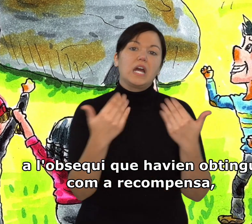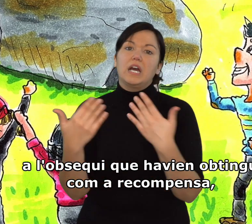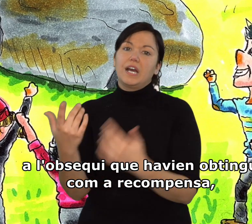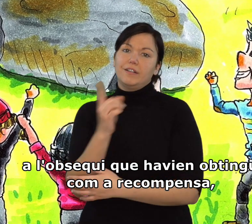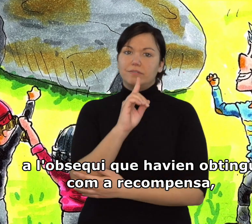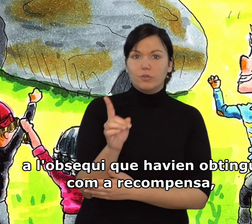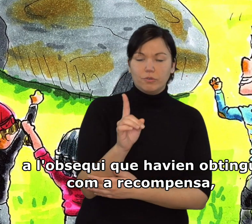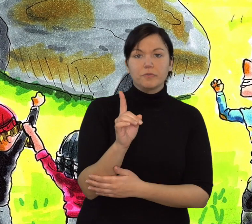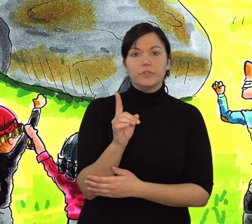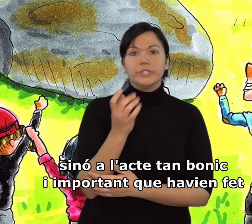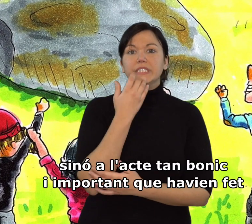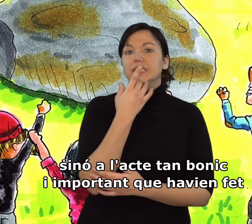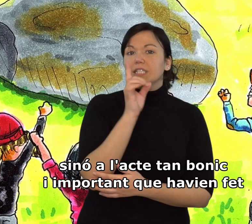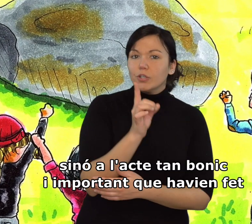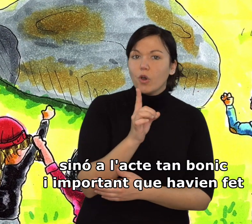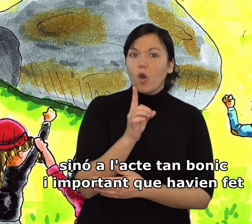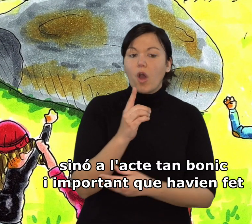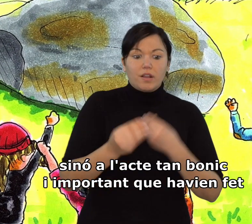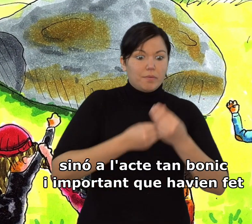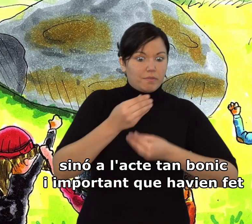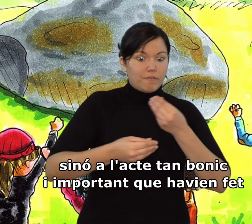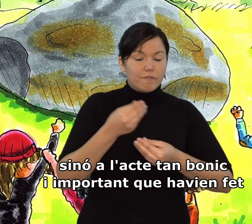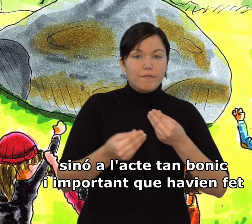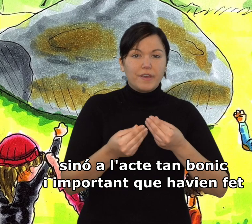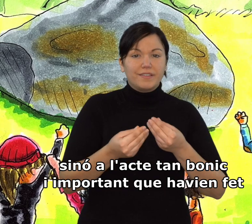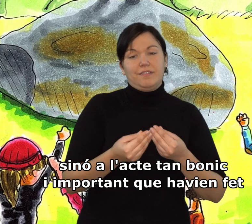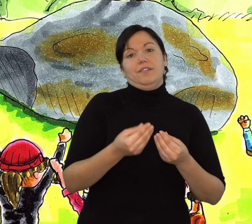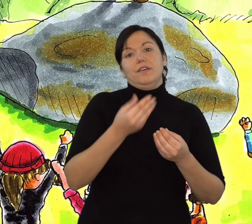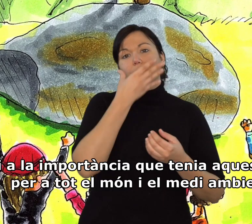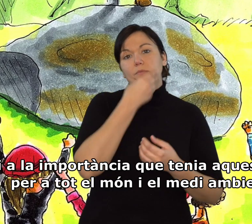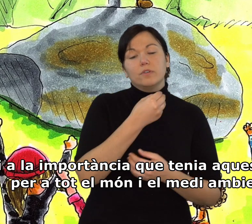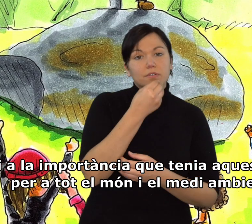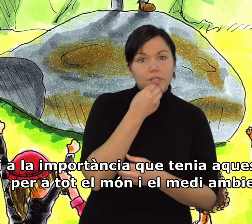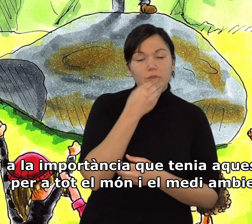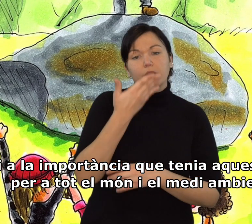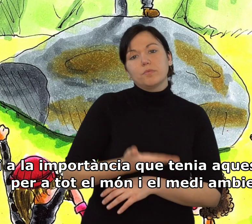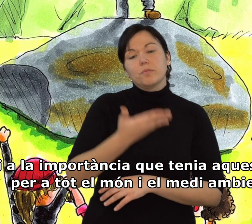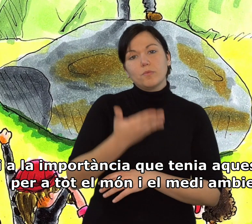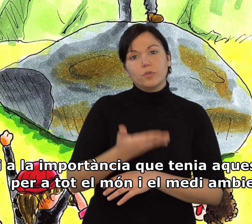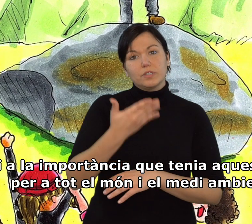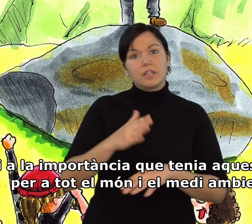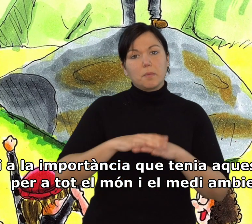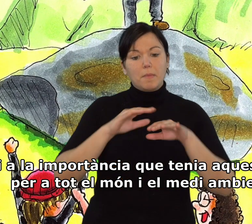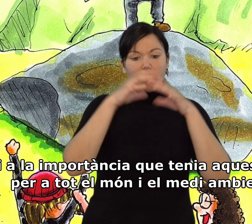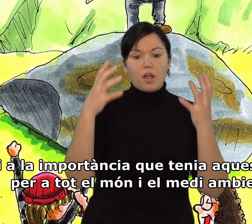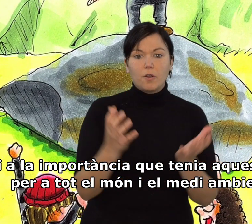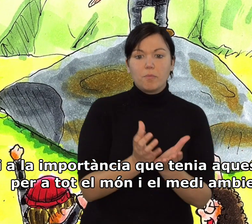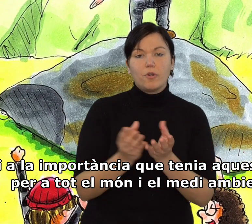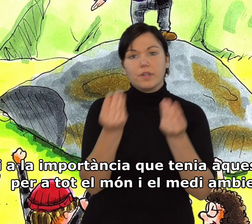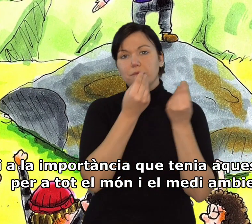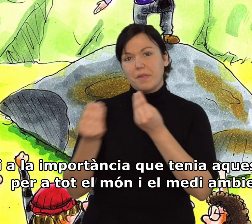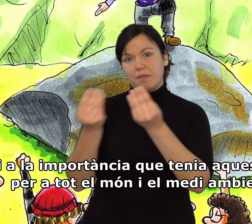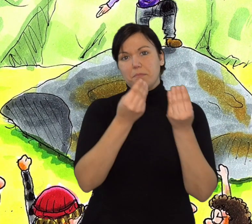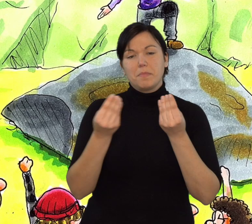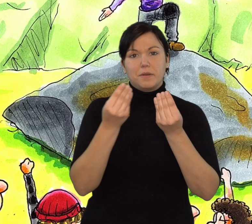obtingut com a recompensa, sinó a l'acte tan bonic i important que havien fet i a la importància que tenia aquest fet per a tot el món i al